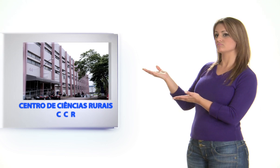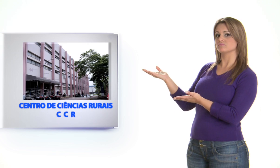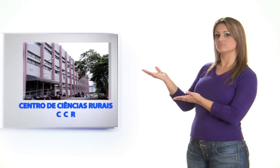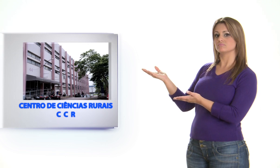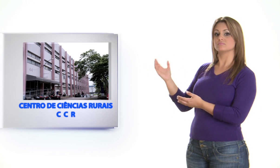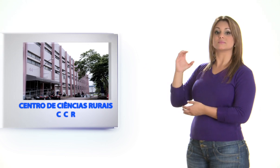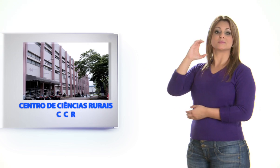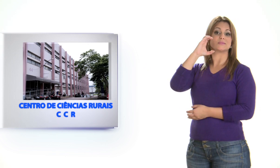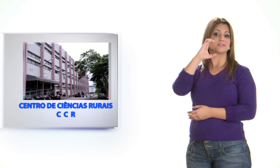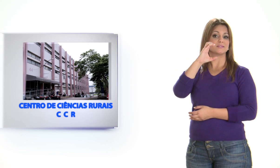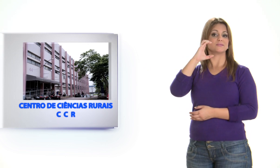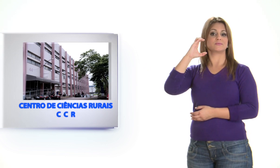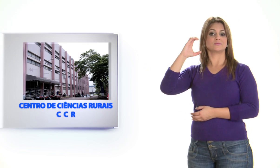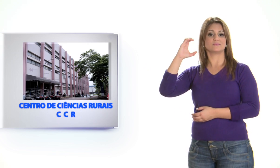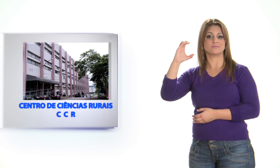C, C, R